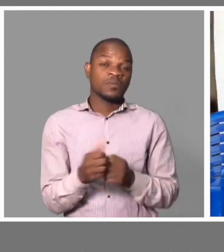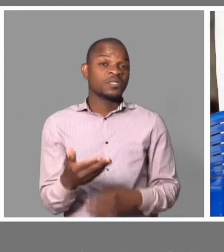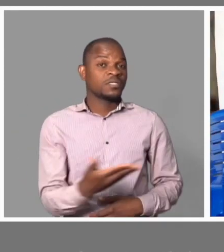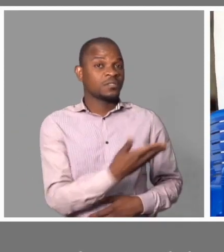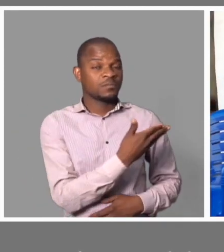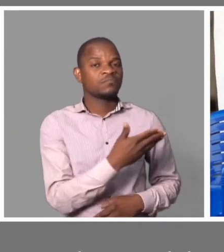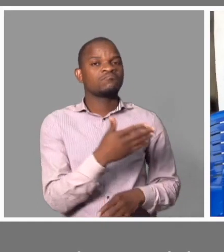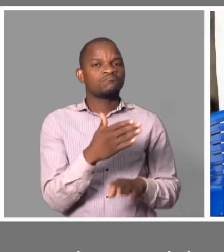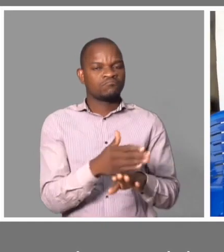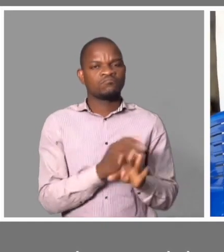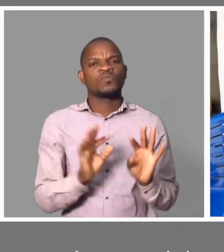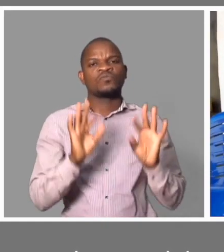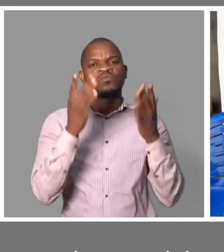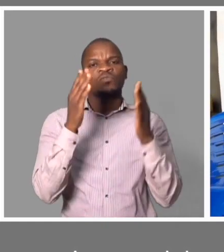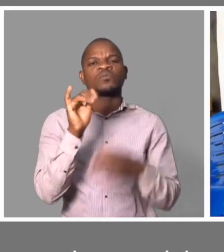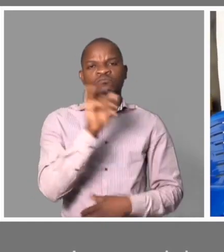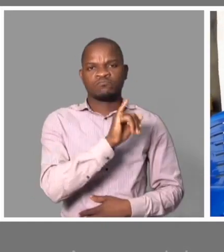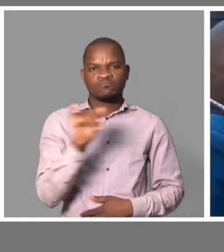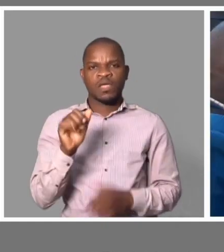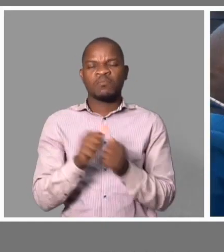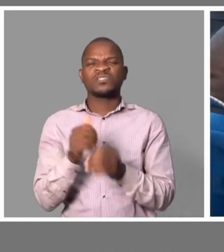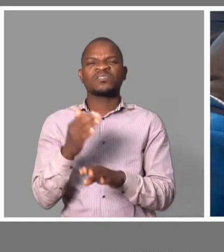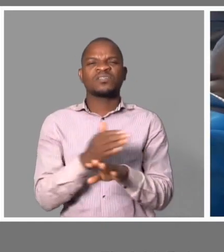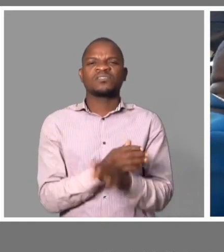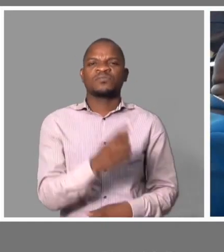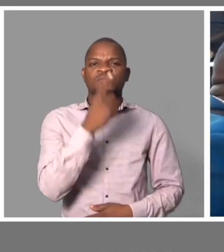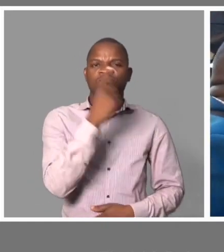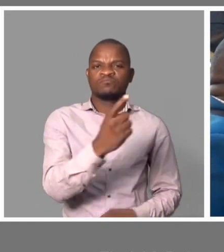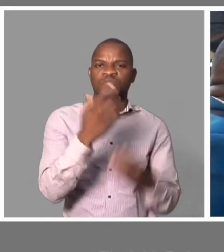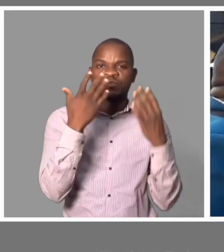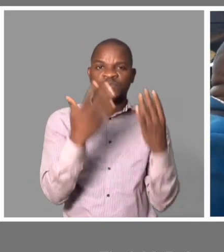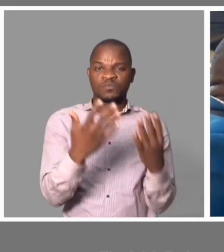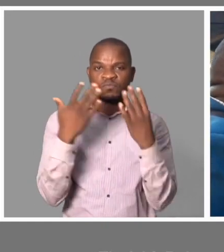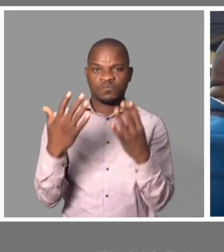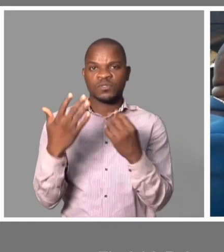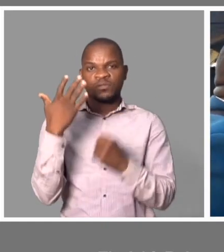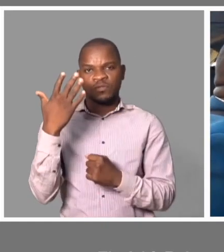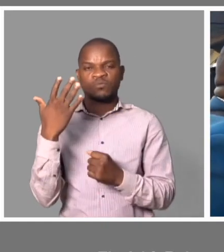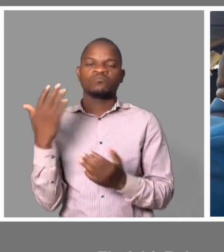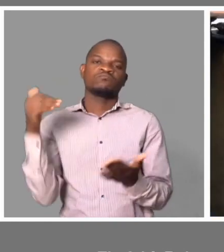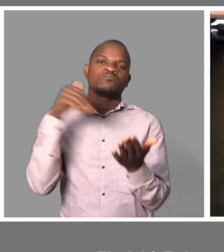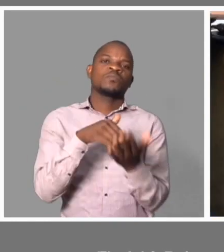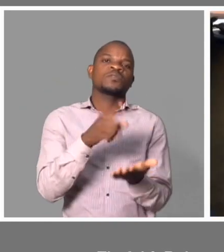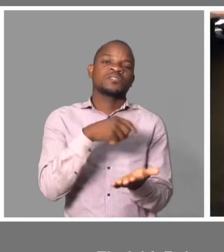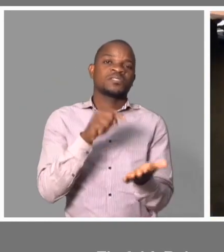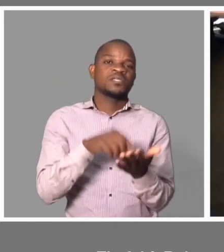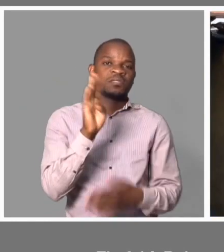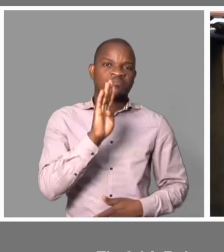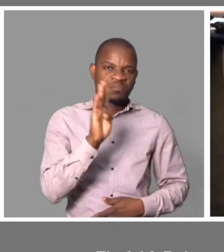é natural da província de Inhamban. Ela foi à beira em 1995 para o tratamento, logo que